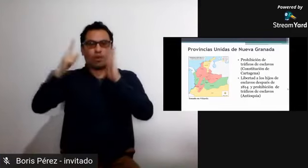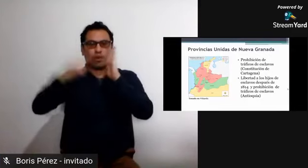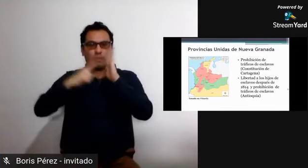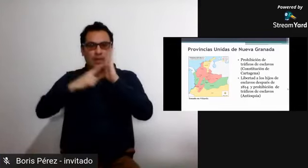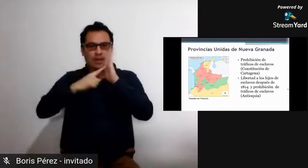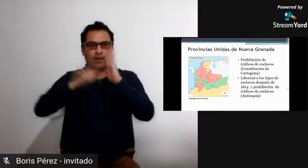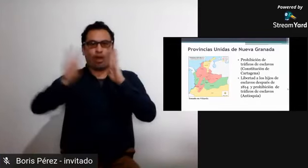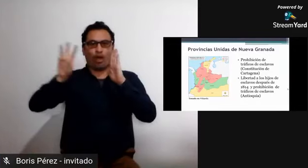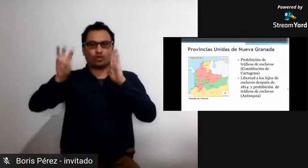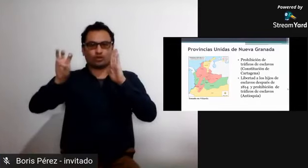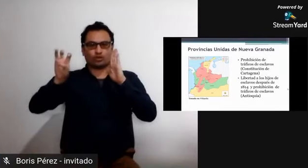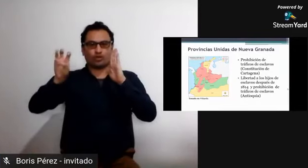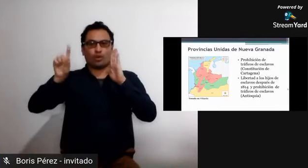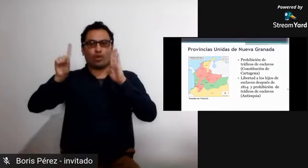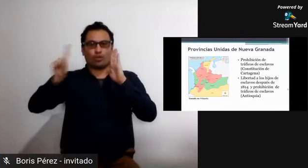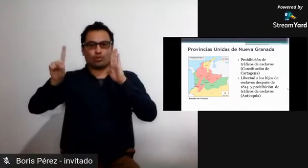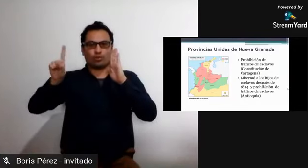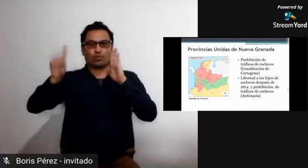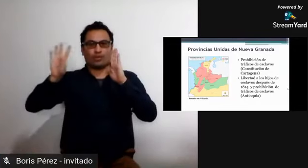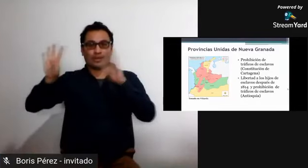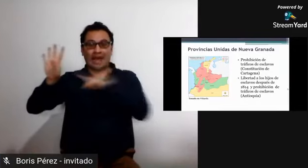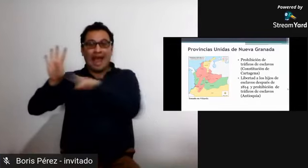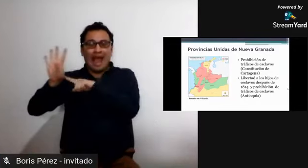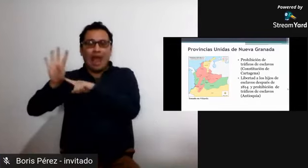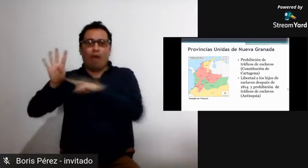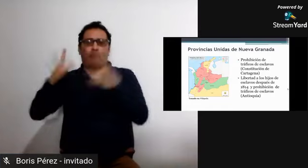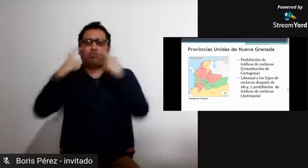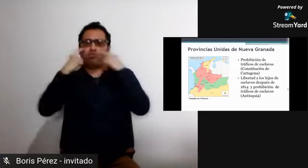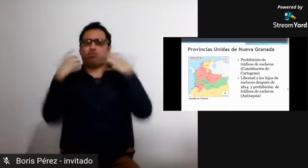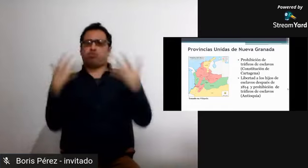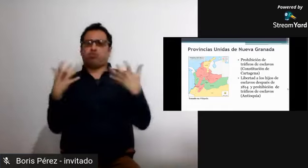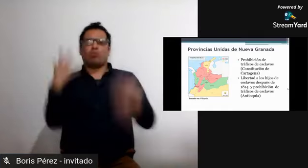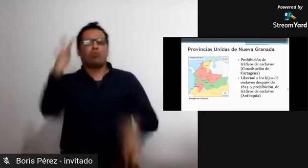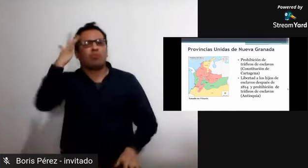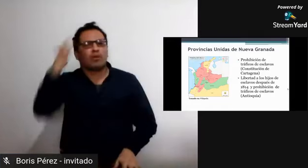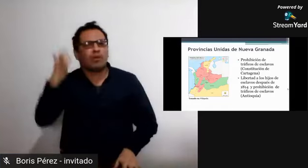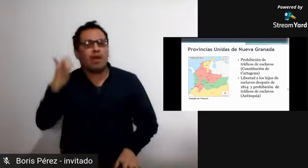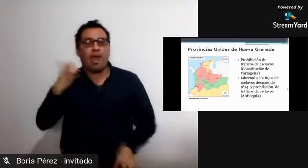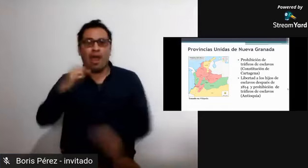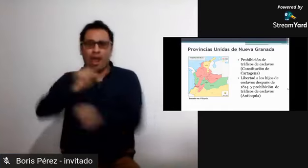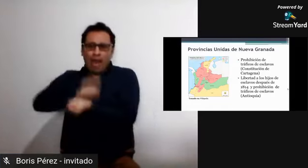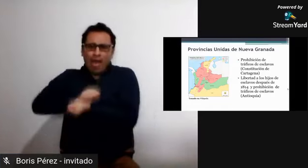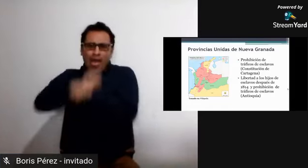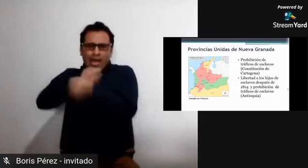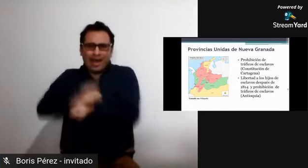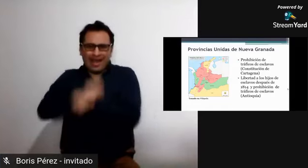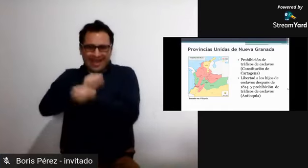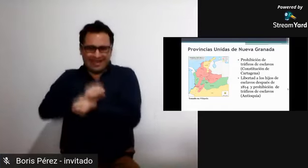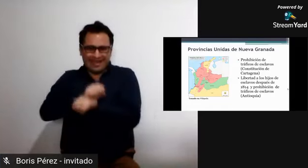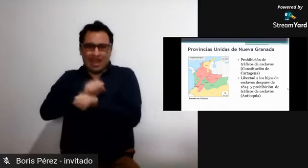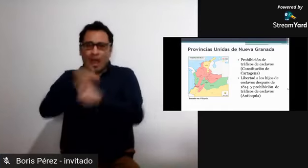ese entonces conocido como la Nueva Granada. Eso se da en el año 1814,